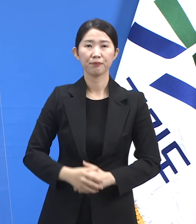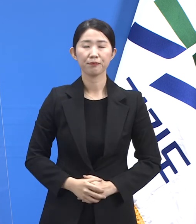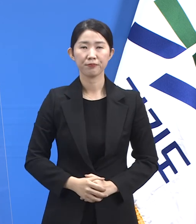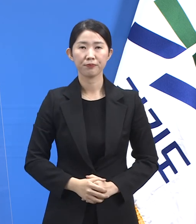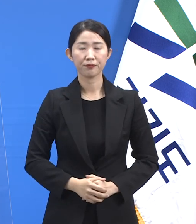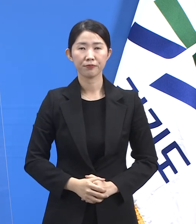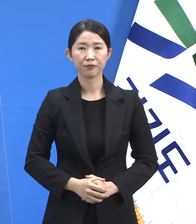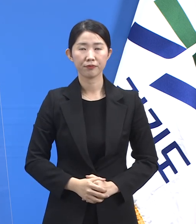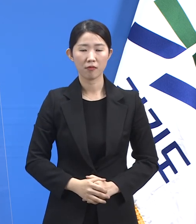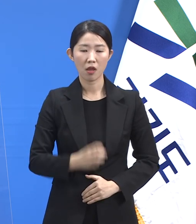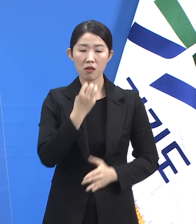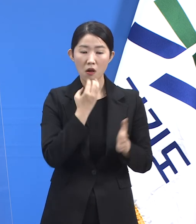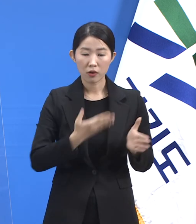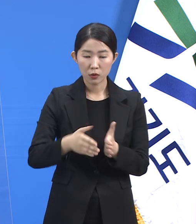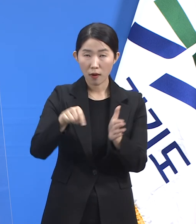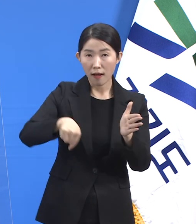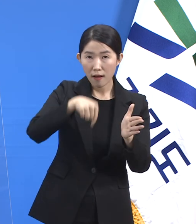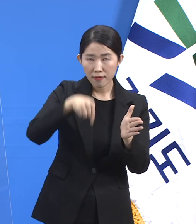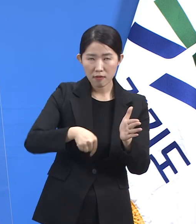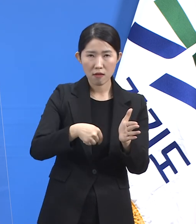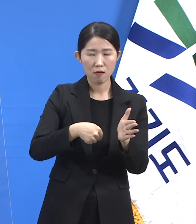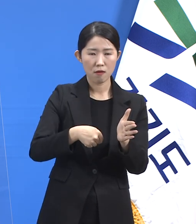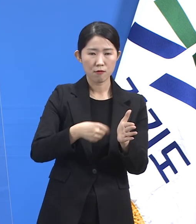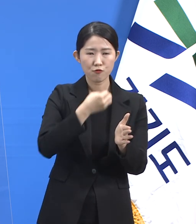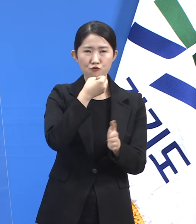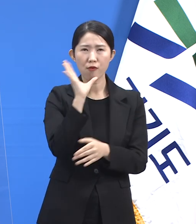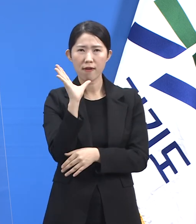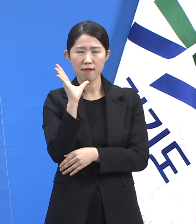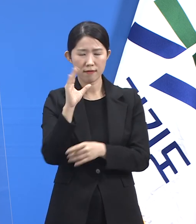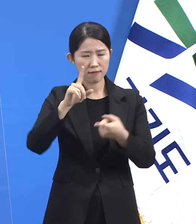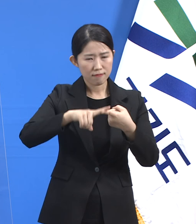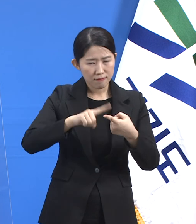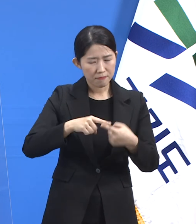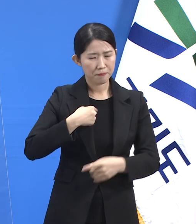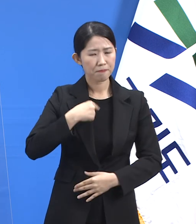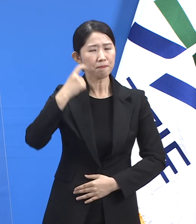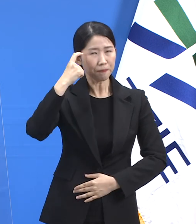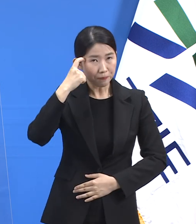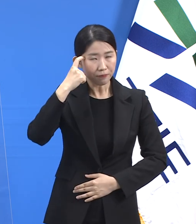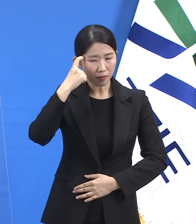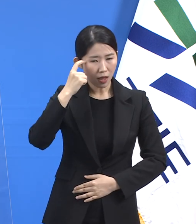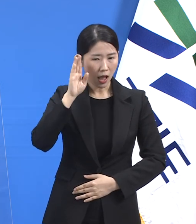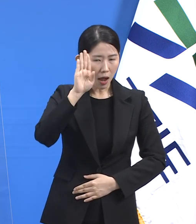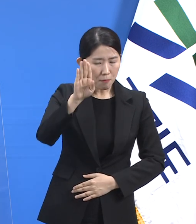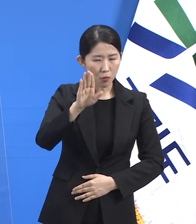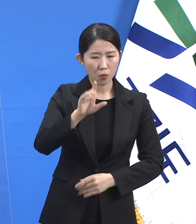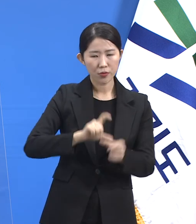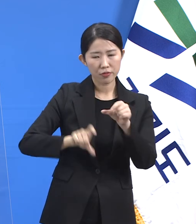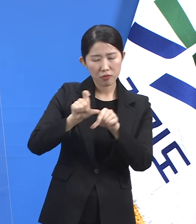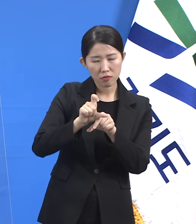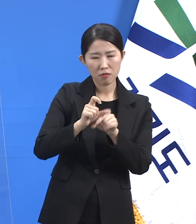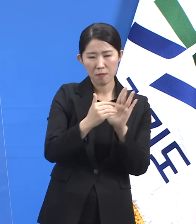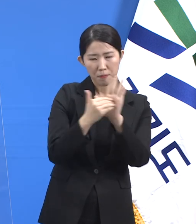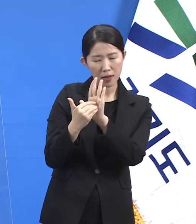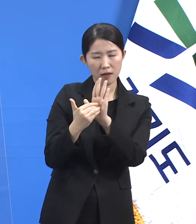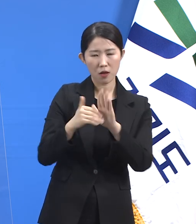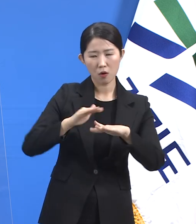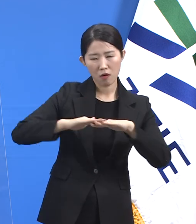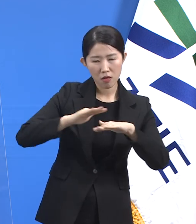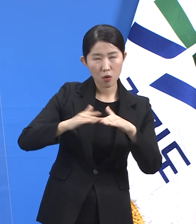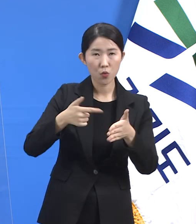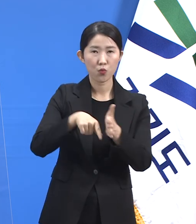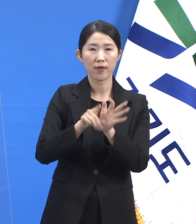도는 팬데믹 대응의 본질을 정확하게 인식하고 더욱 체계적으로 대처하겠습니다. 도민 여러분께서도